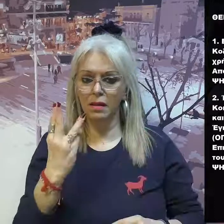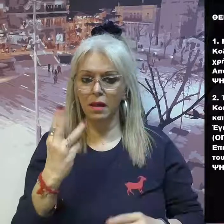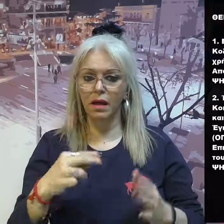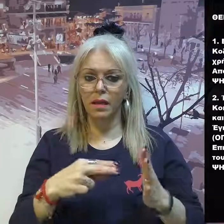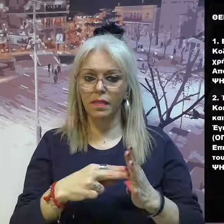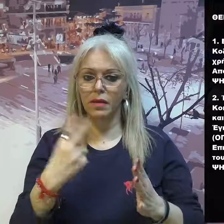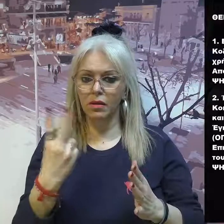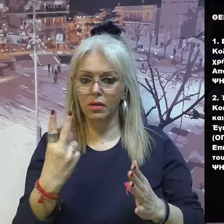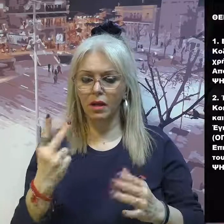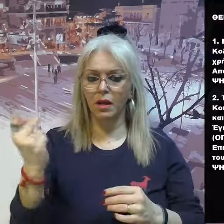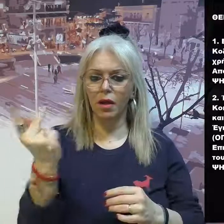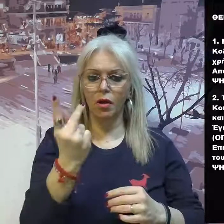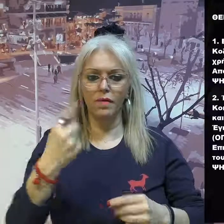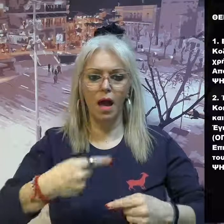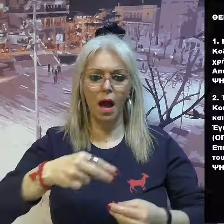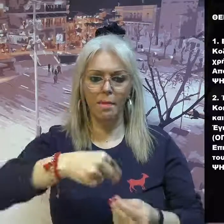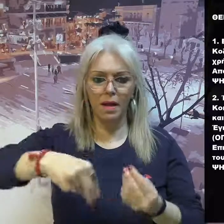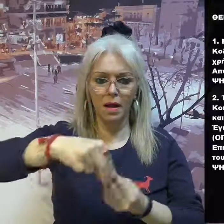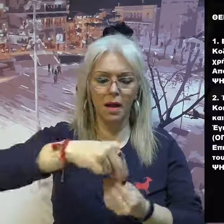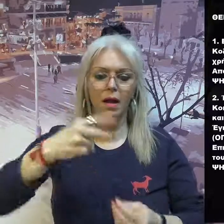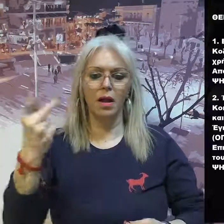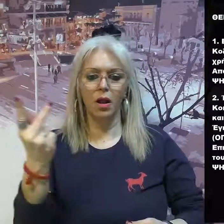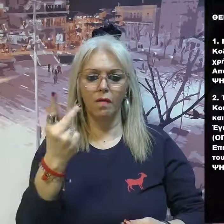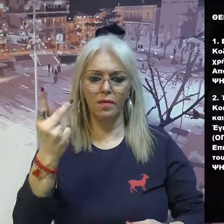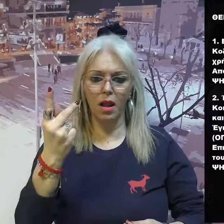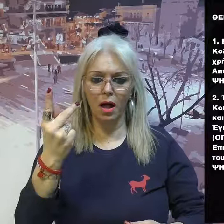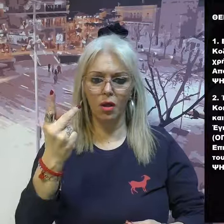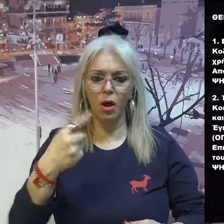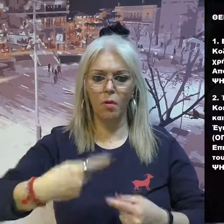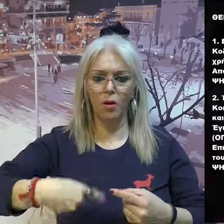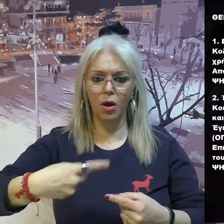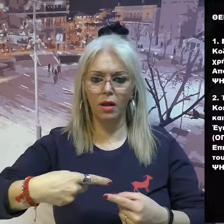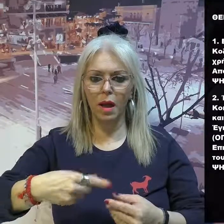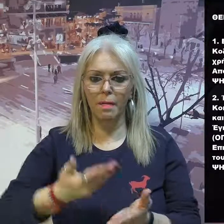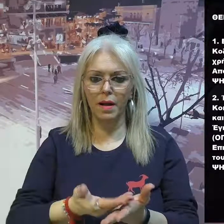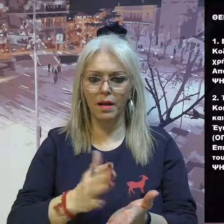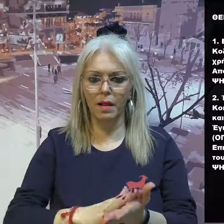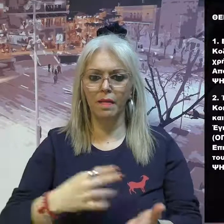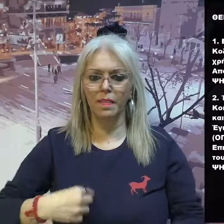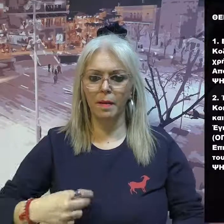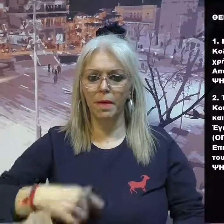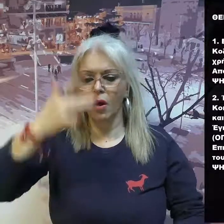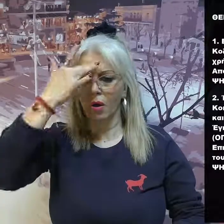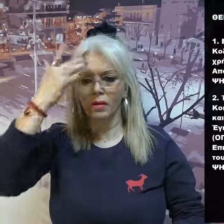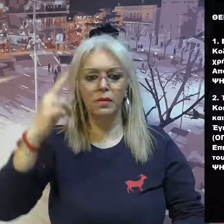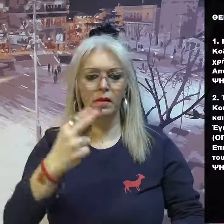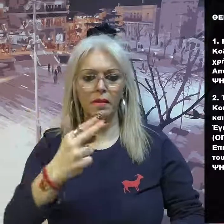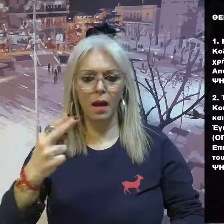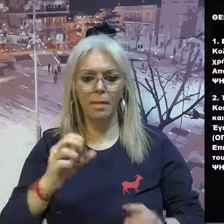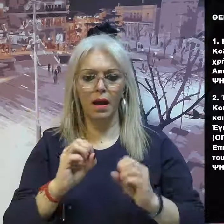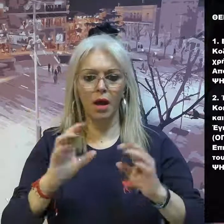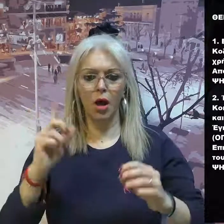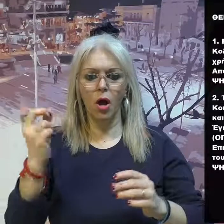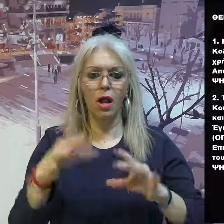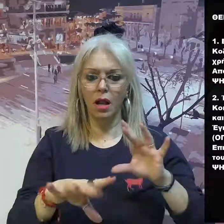Έγκριση ολοκληρωμένου πλαισίου δράσης έτους 2022 της Δημοτικής Κοινοφελούς Επιχείρησης Κοινωνικής Πρόνοιας και Μέρινος του Δήμου Κοζάνης 3.